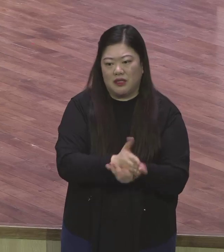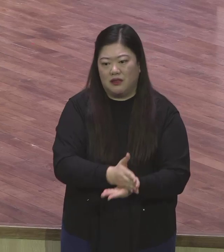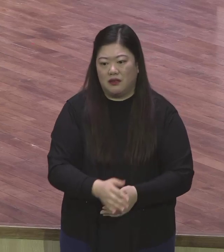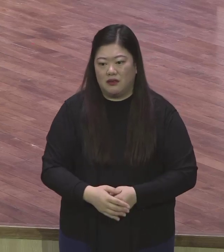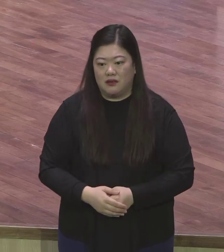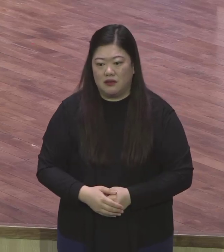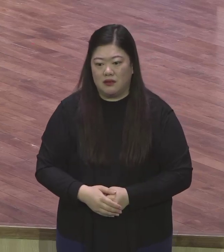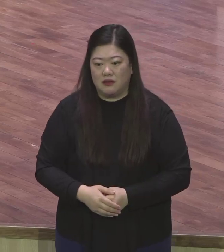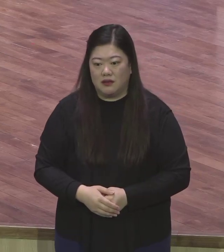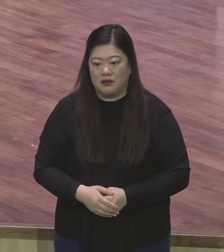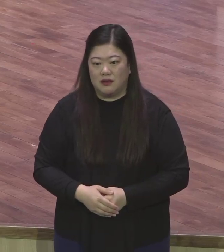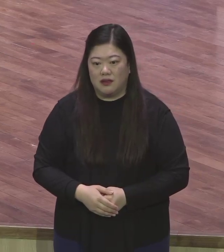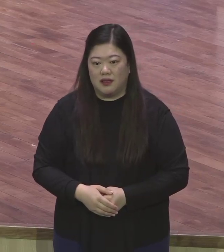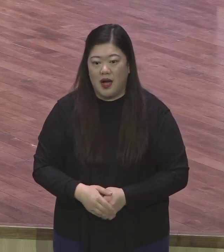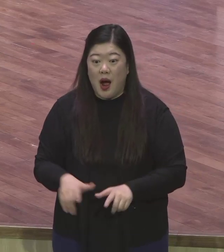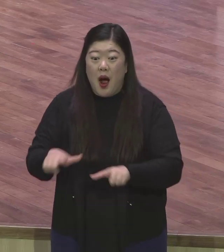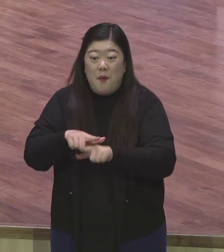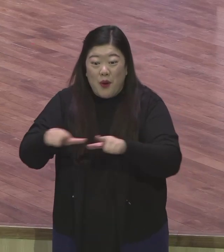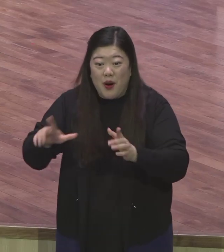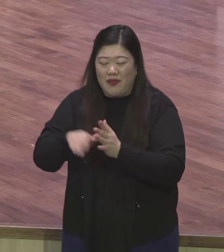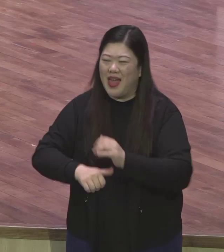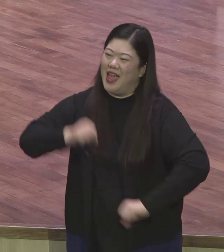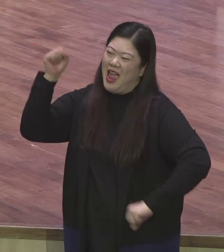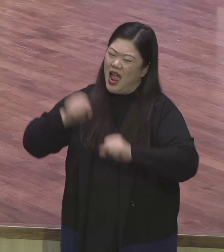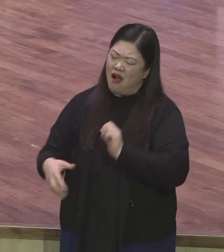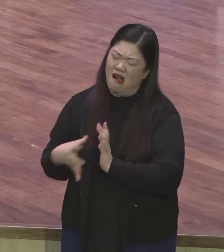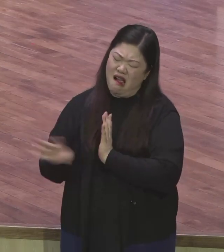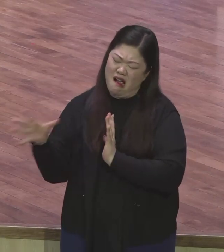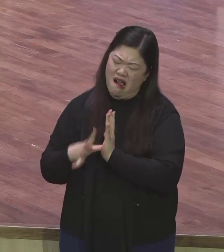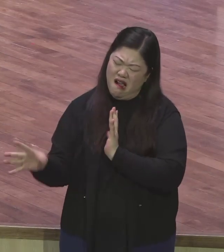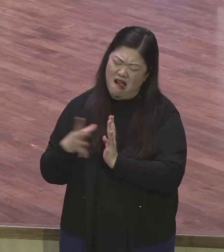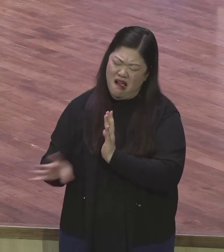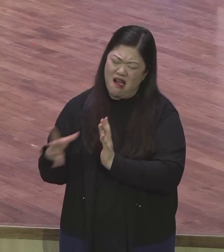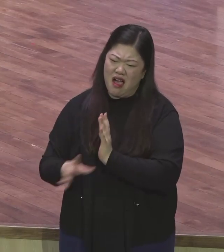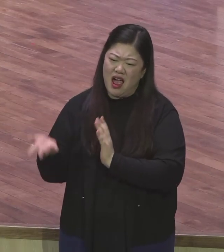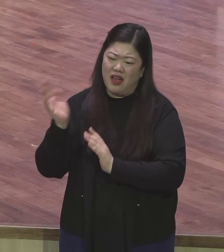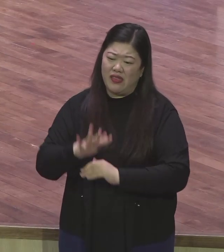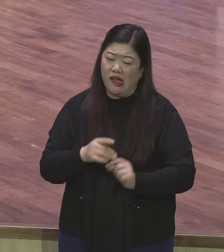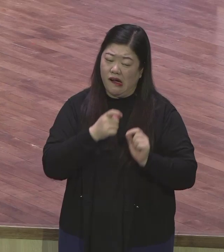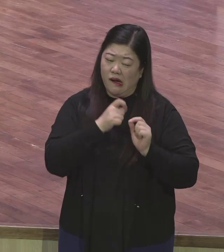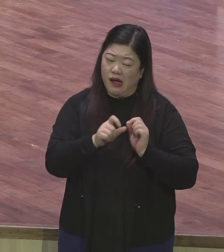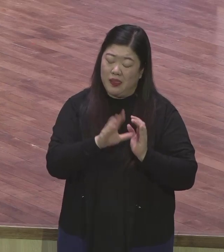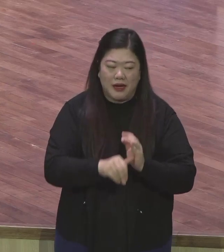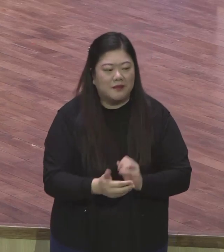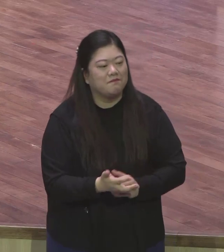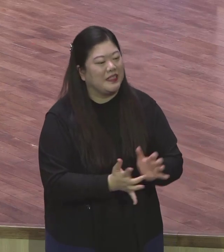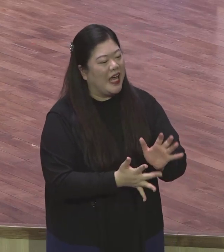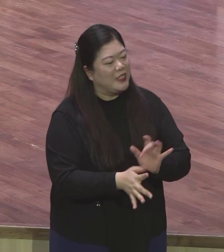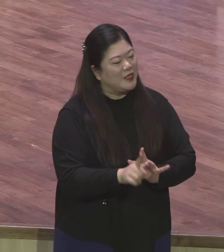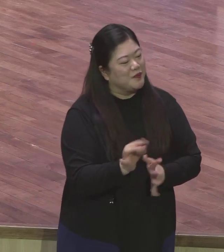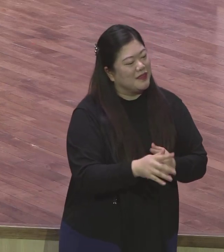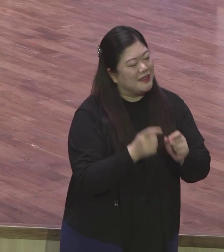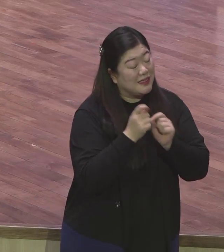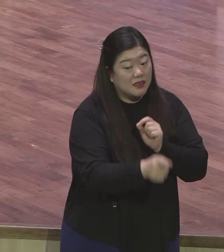예수 믿어 달라고 나 괴단이 내 집 사니까 장론을 믿어 그렇다고 장론을 장사 속으로 하지 마란 말이에요